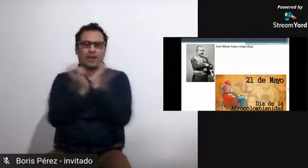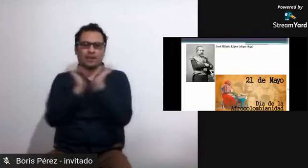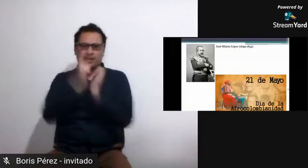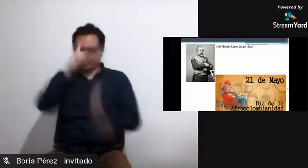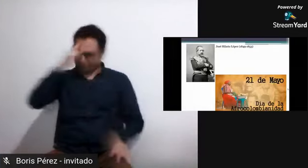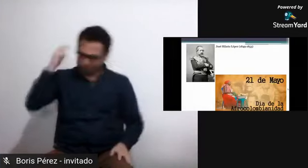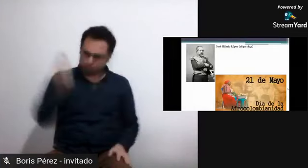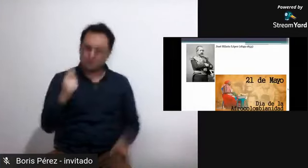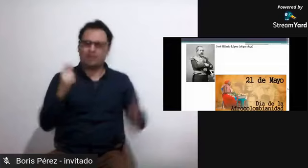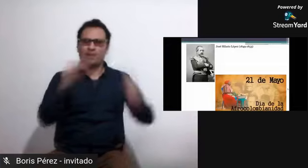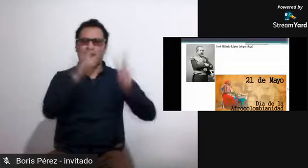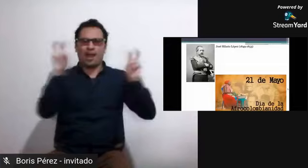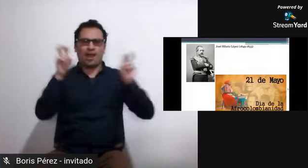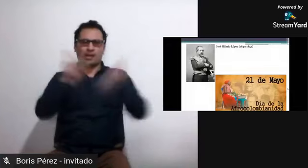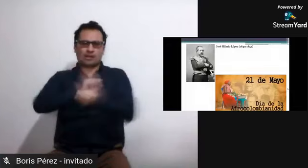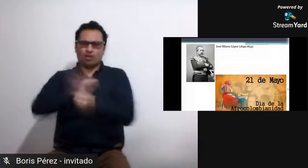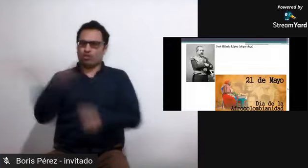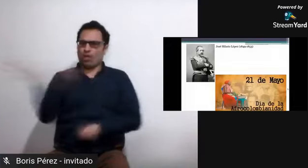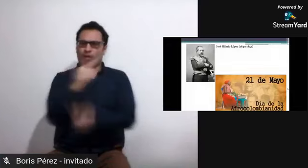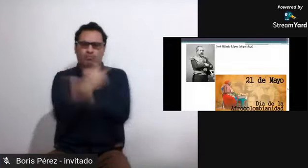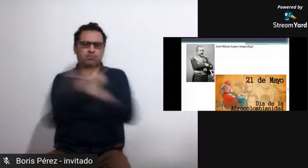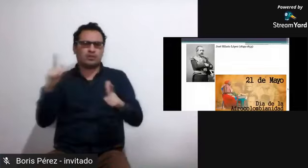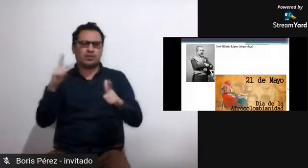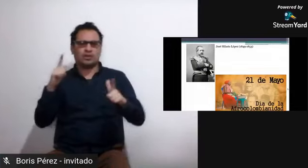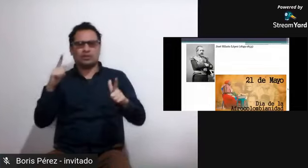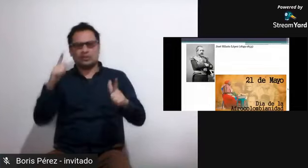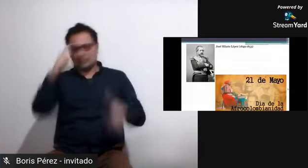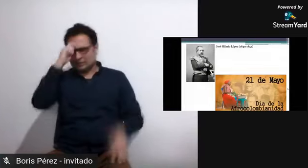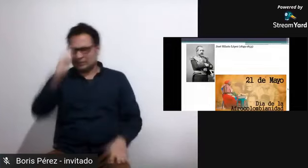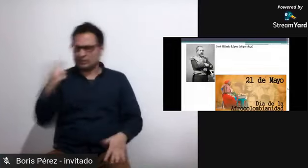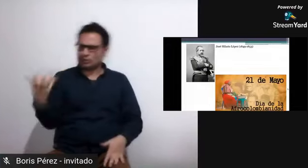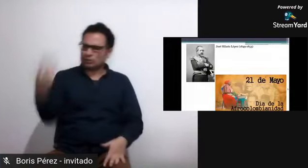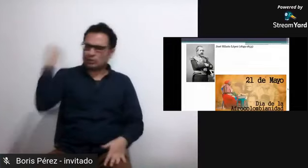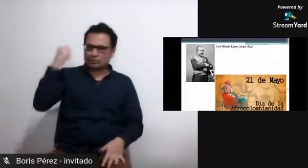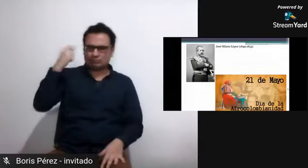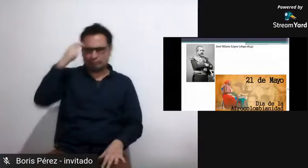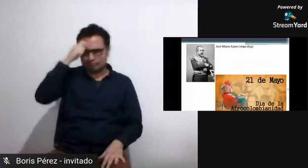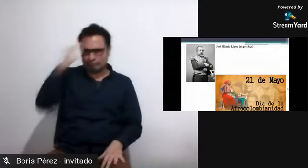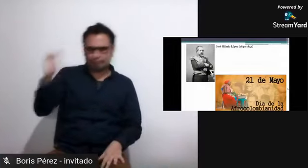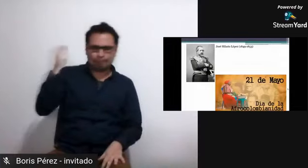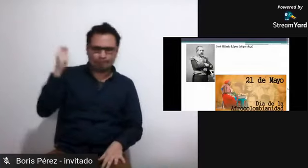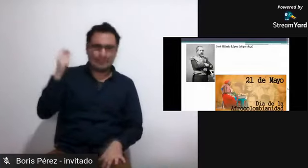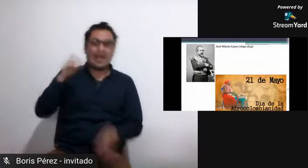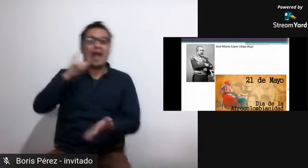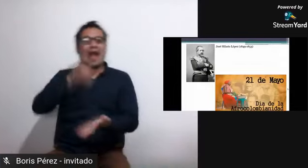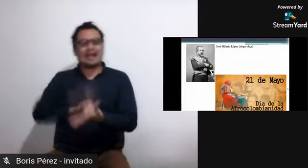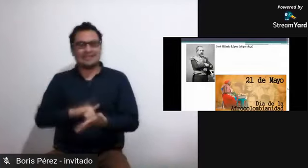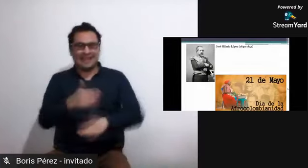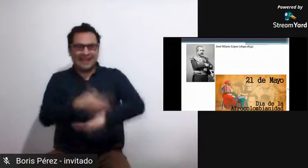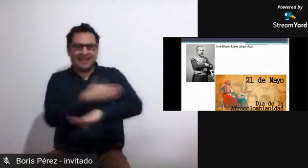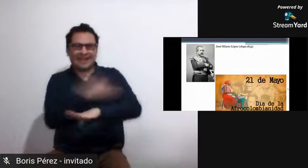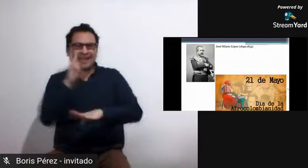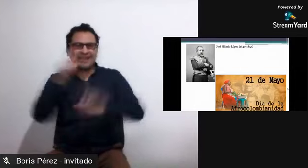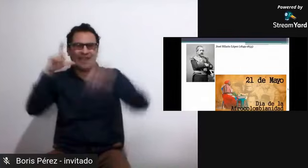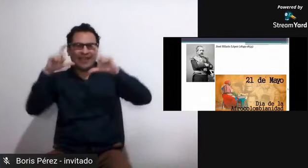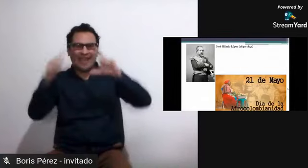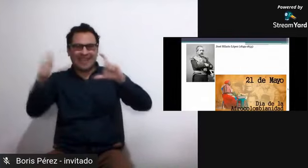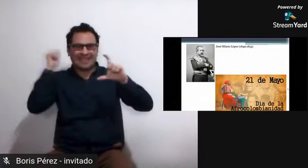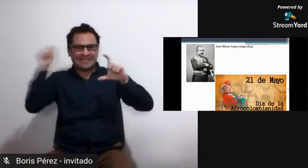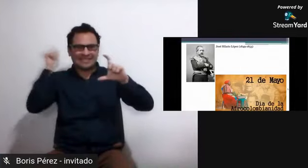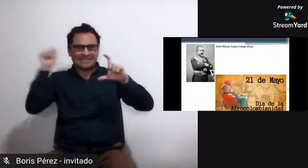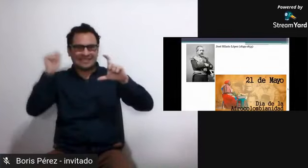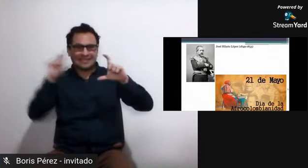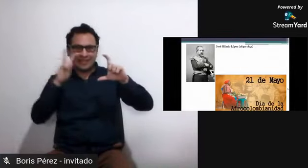el Día de la Afrocolombianidad. Y desde entonces, el 21 de mayo, se conmemora ese día